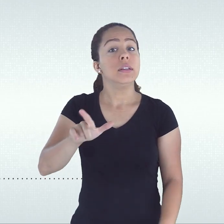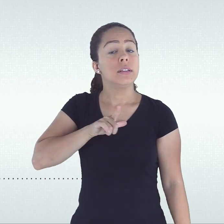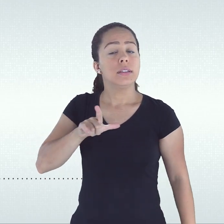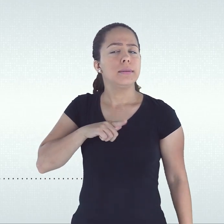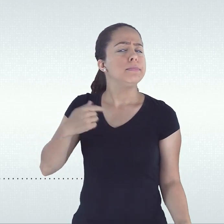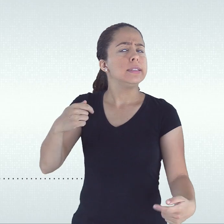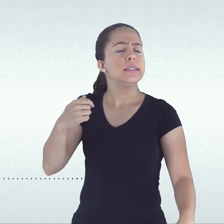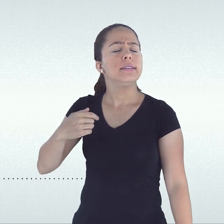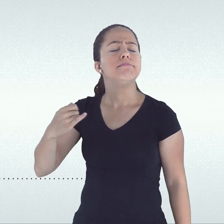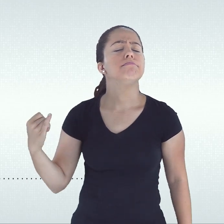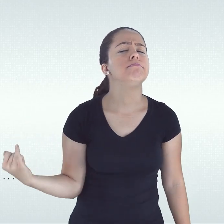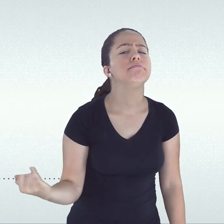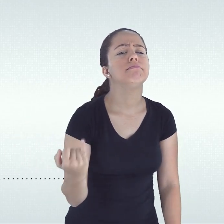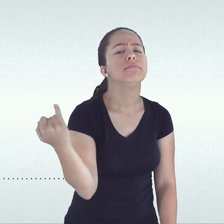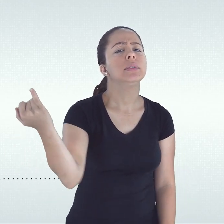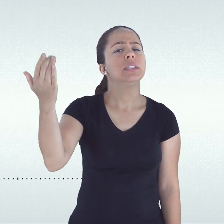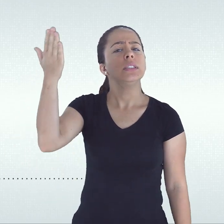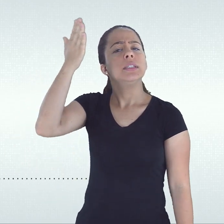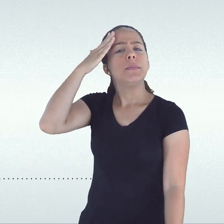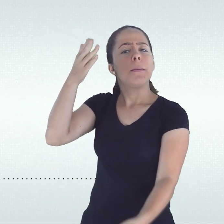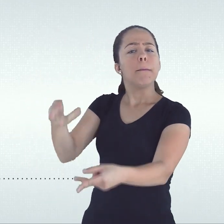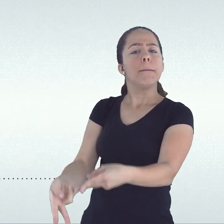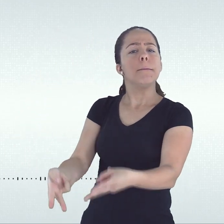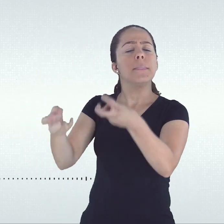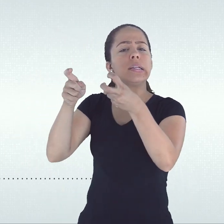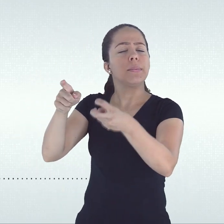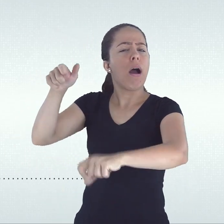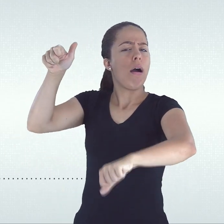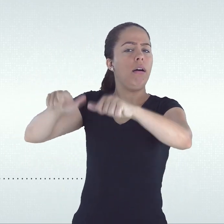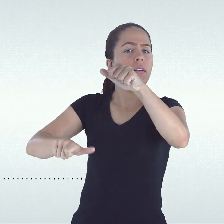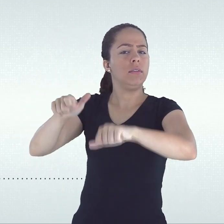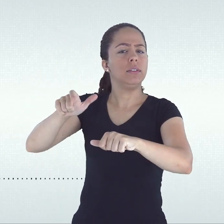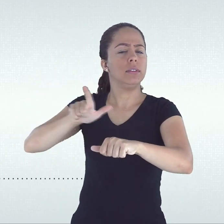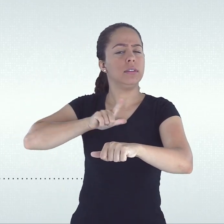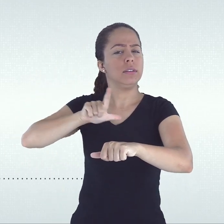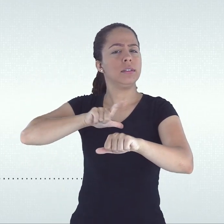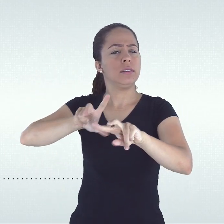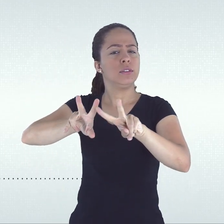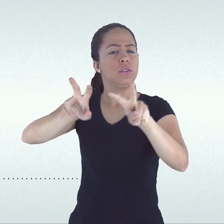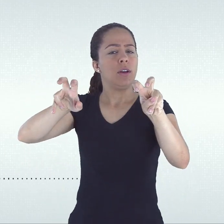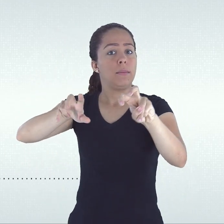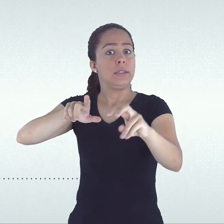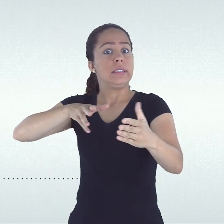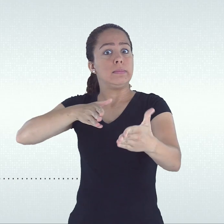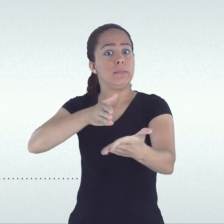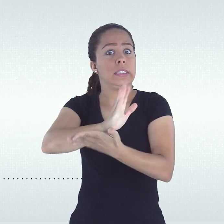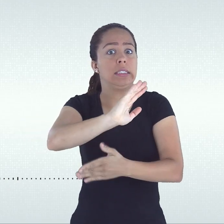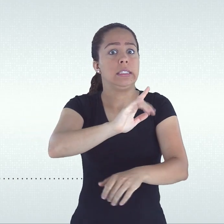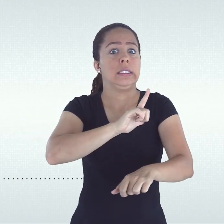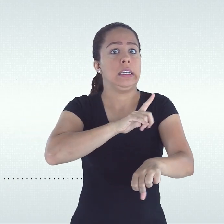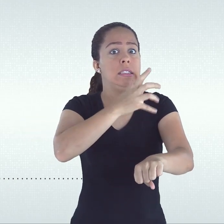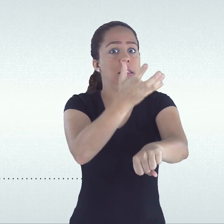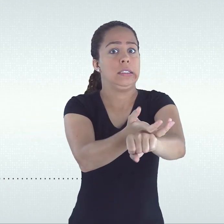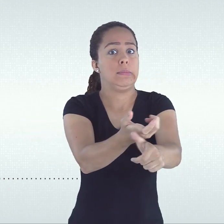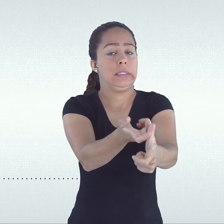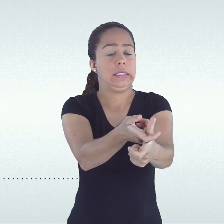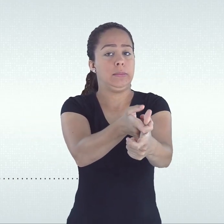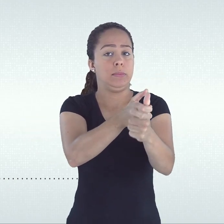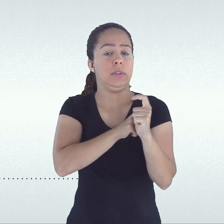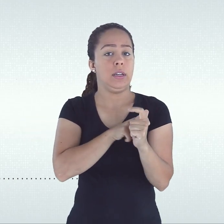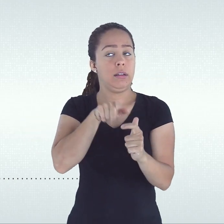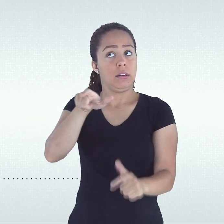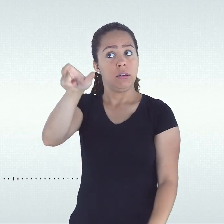é especialmente relevante levar-se em conta que nos regimes de progressão parcial ou